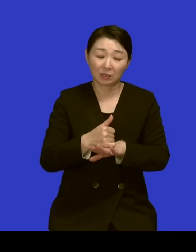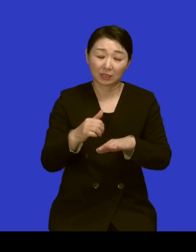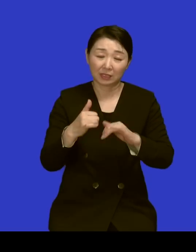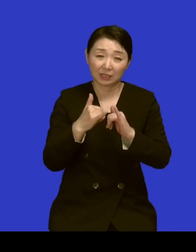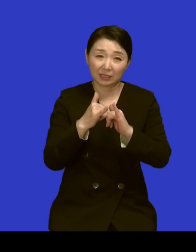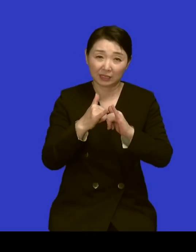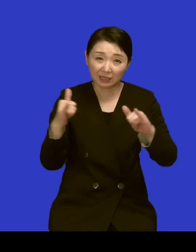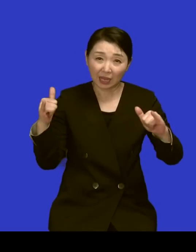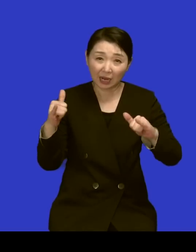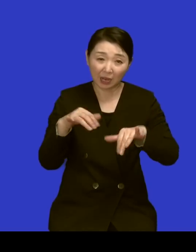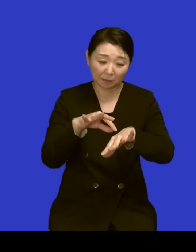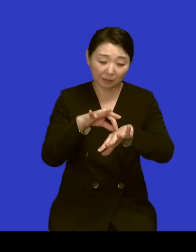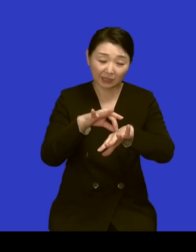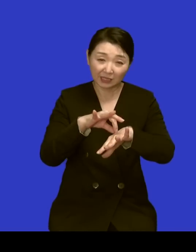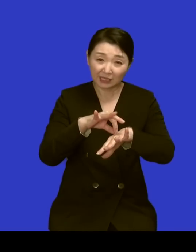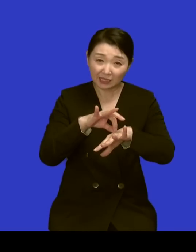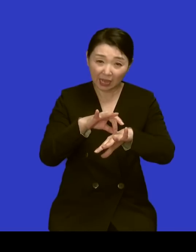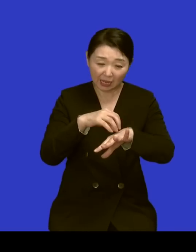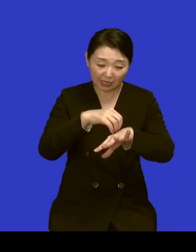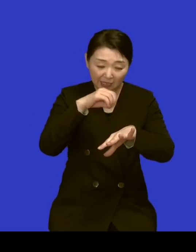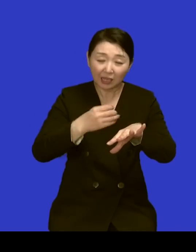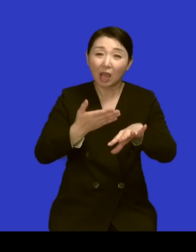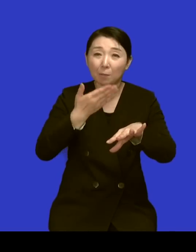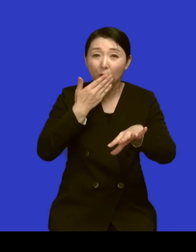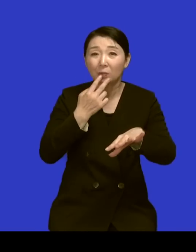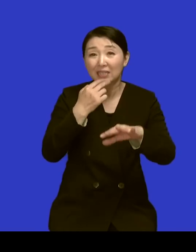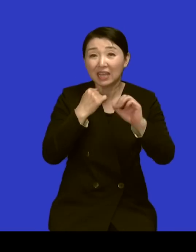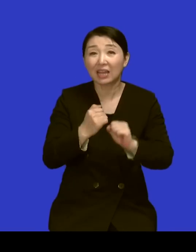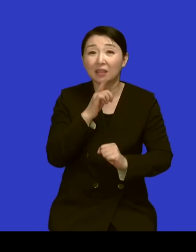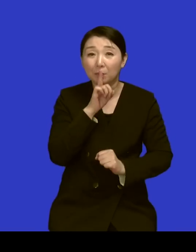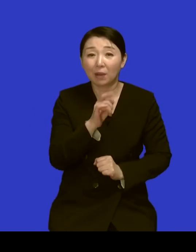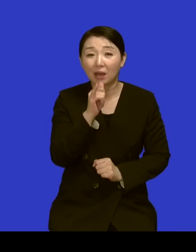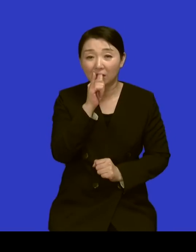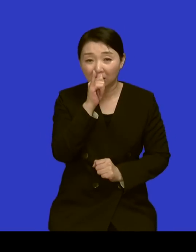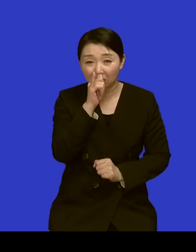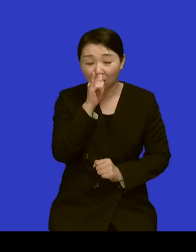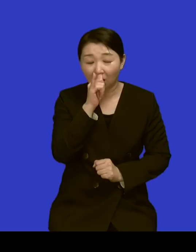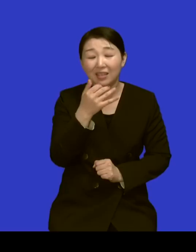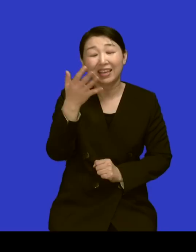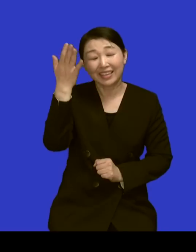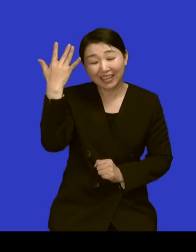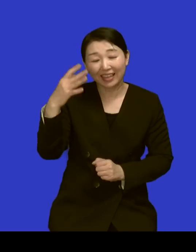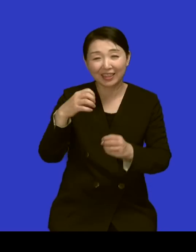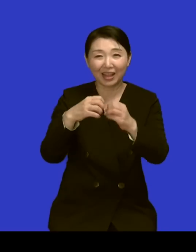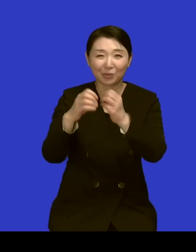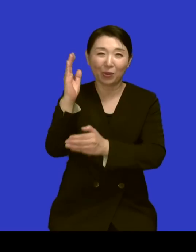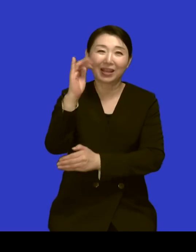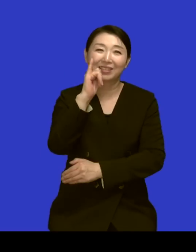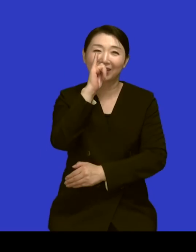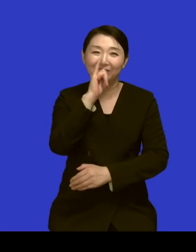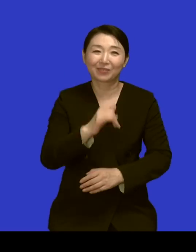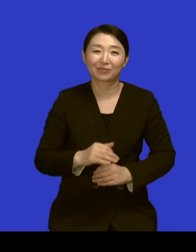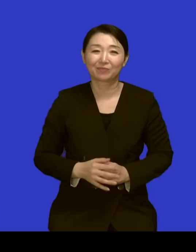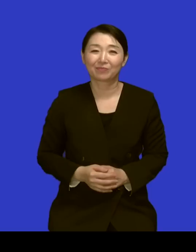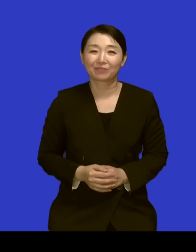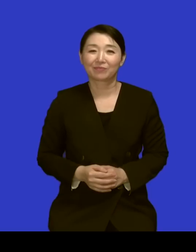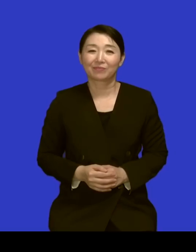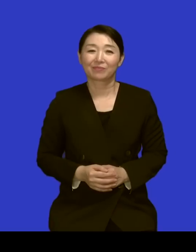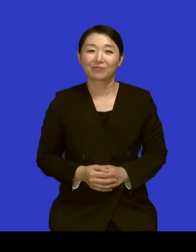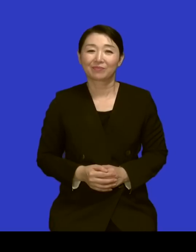산다는 말이 있었어요 아 그래요? 그러고 동화책에도 나와요 네 그거를 외할머니님이